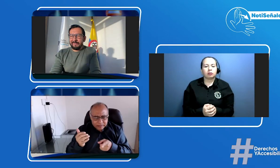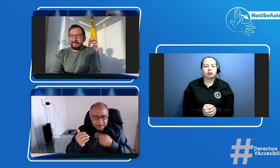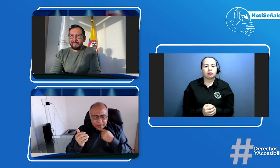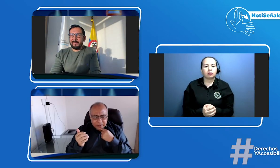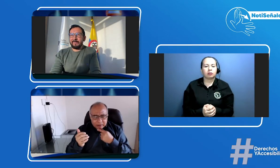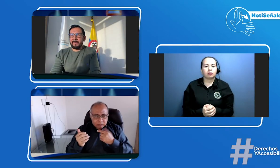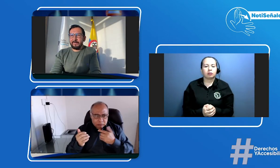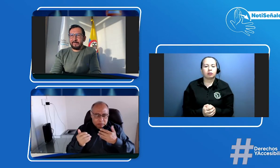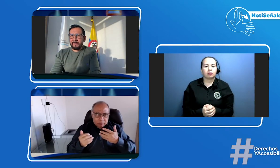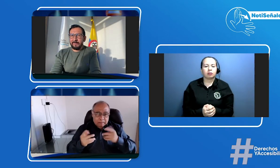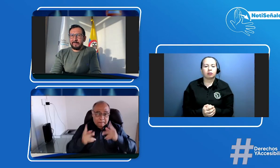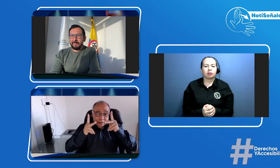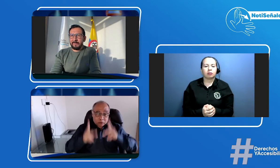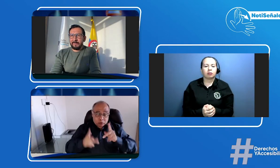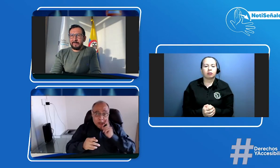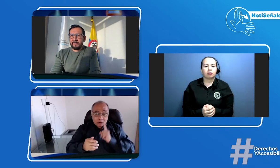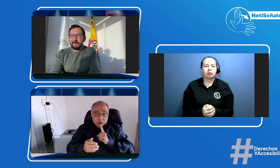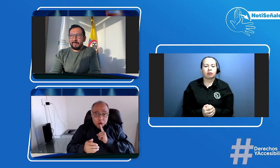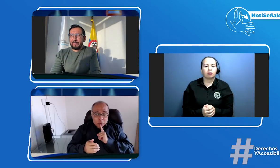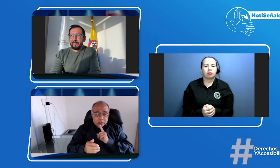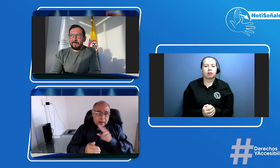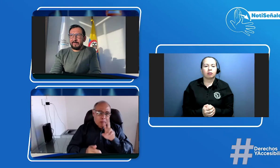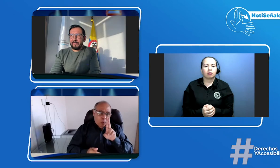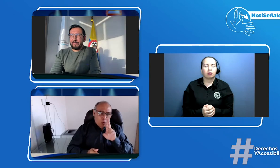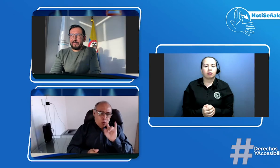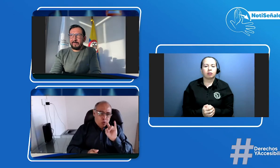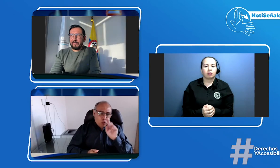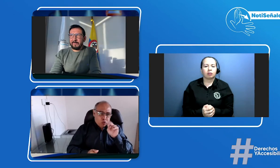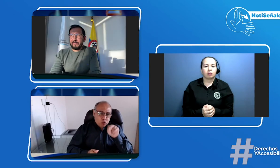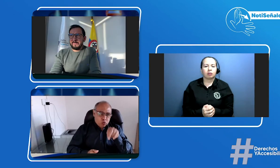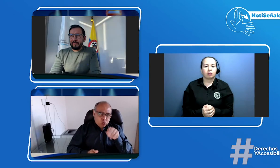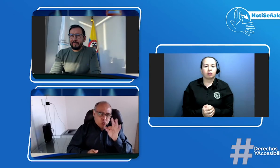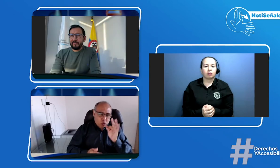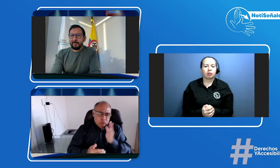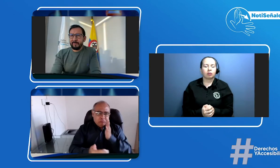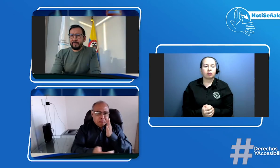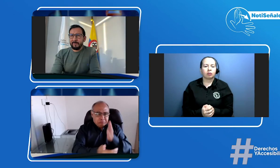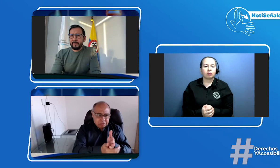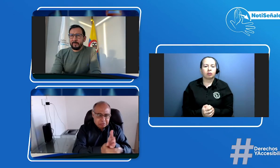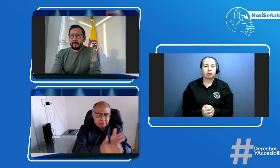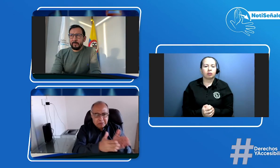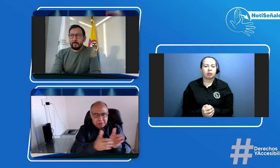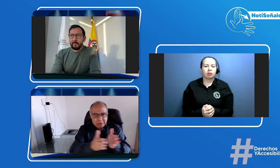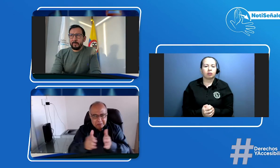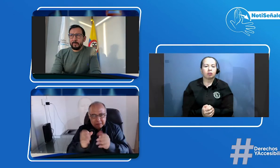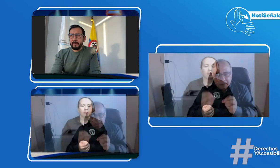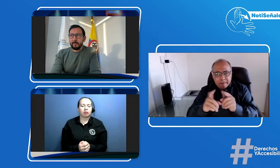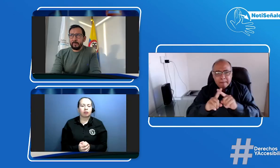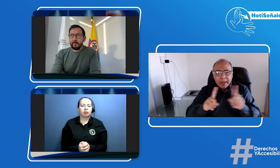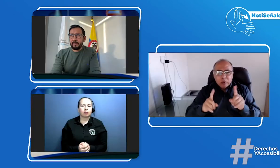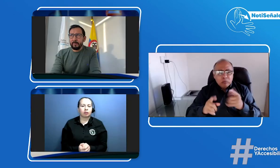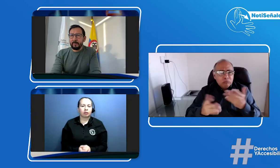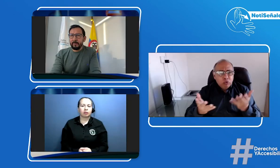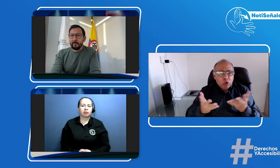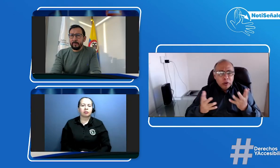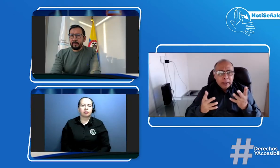nos dejaron aquí en el en el facebook live una persona sorda hablándonos acerca del run y pues del